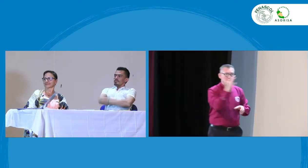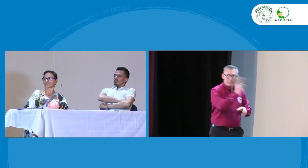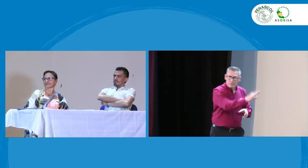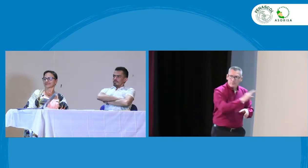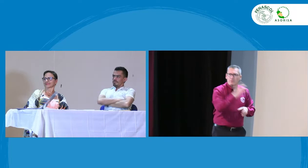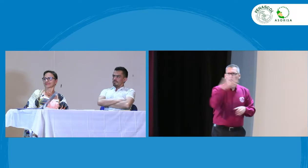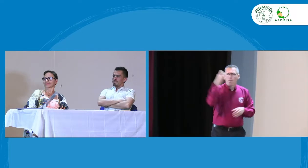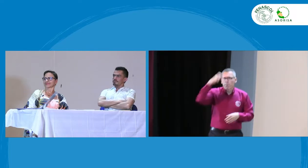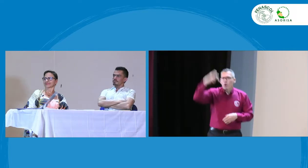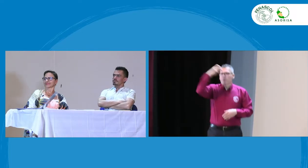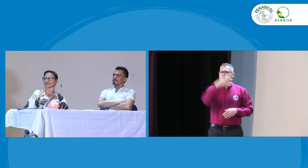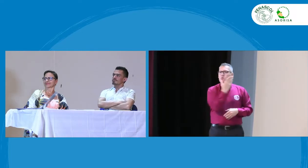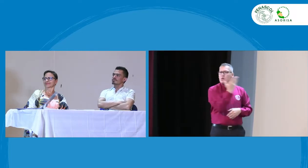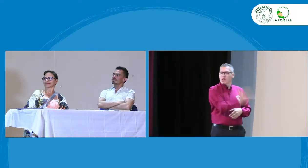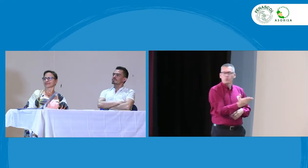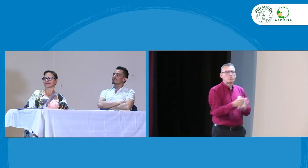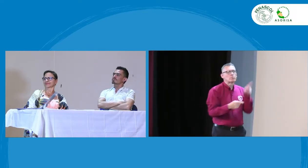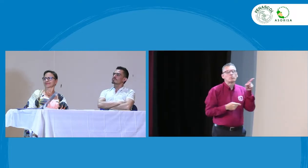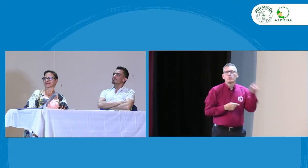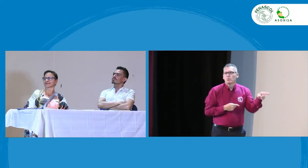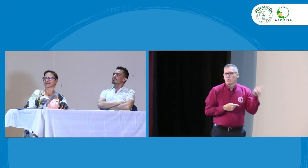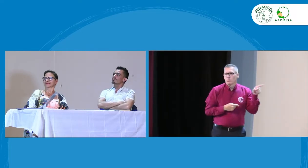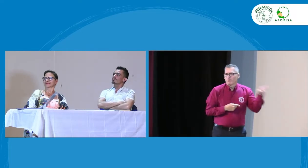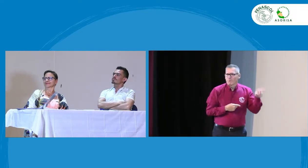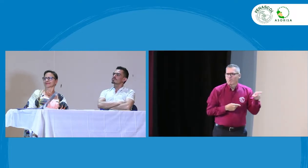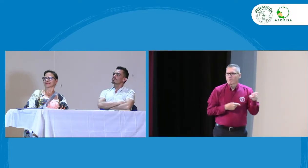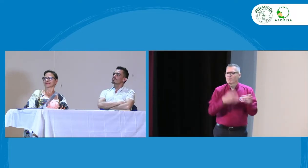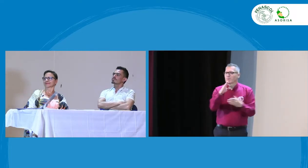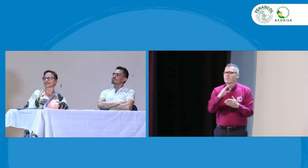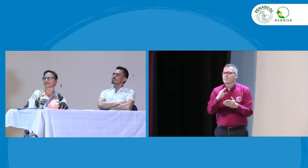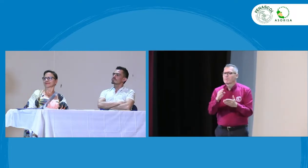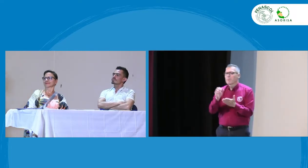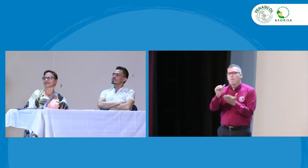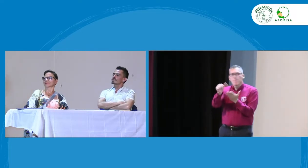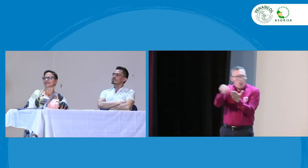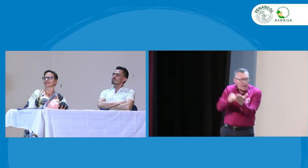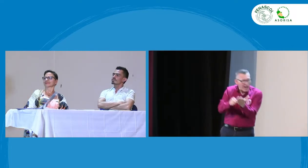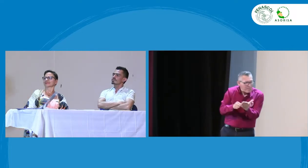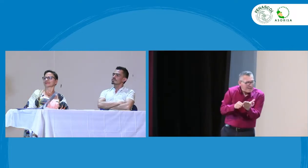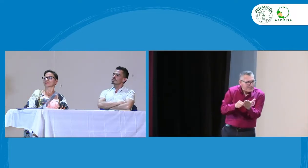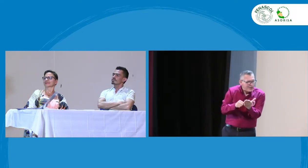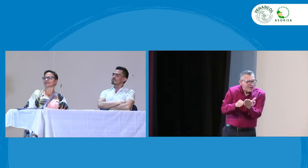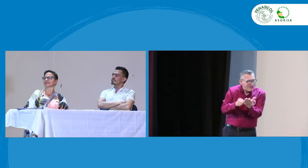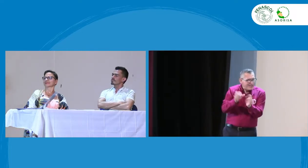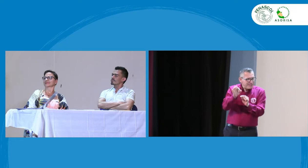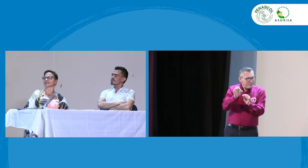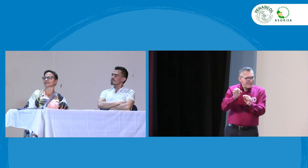Medellín, allí en el departamento de Antioquia, ella es profesional.